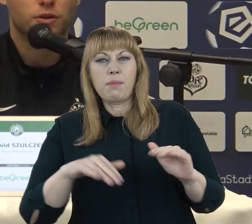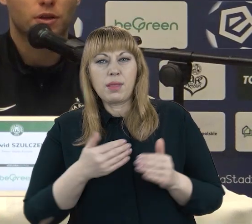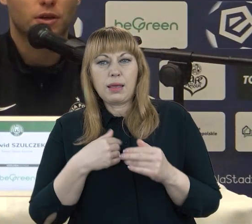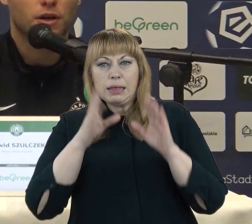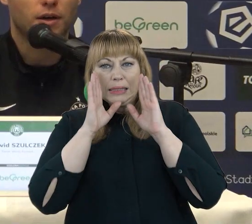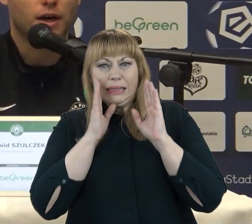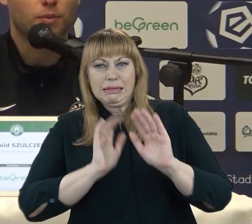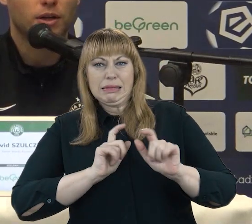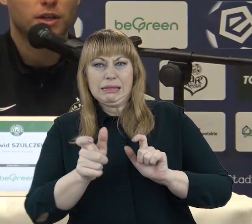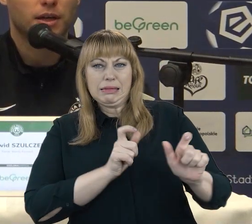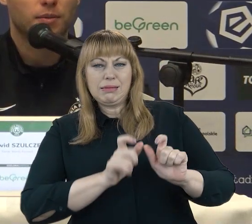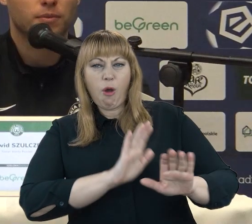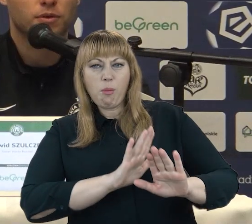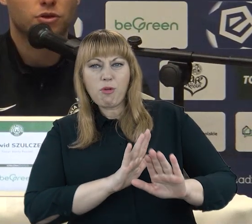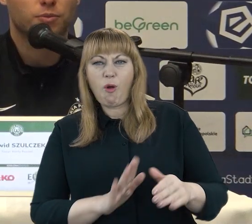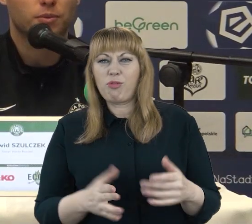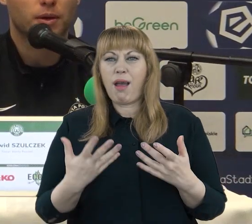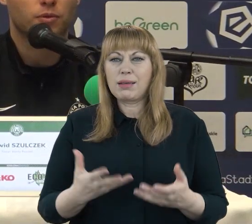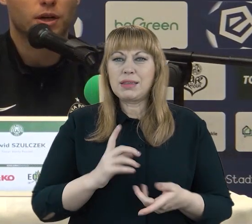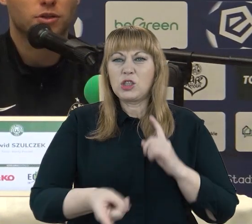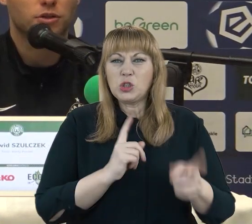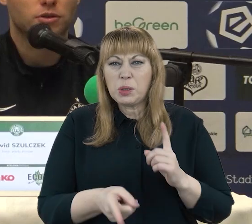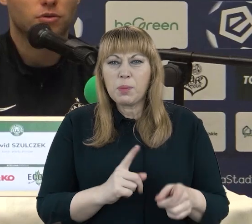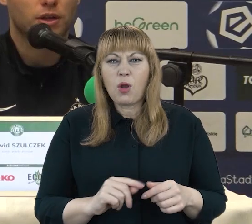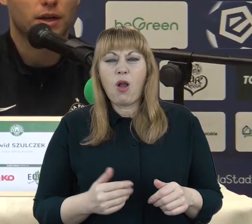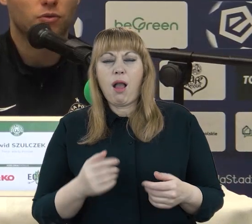albo grać atakiem szybkim, albo grać z kontrataku.